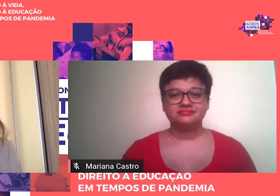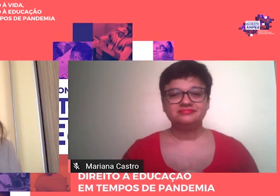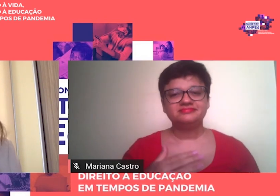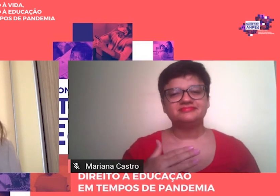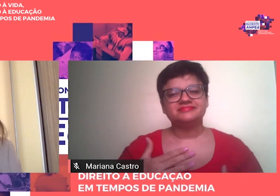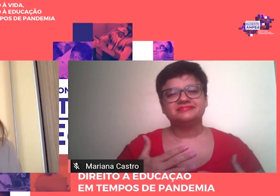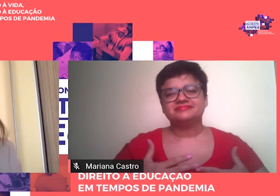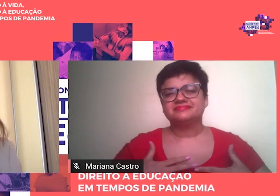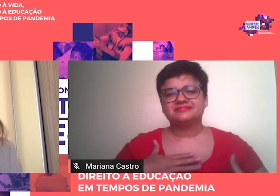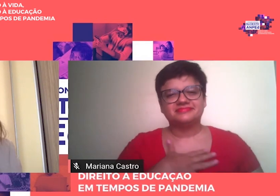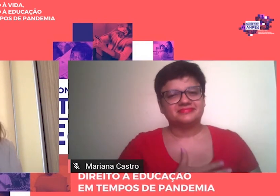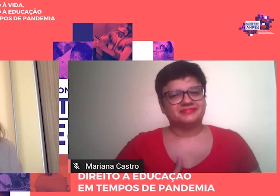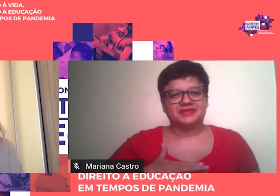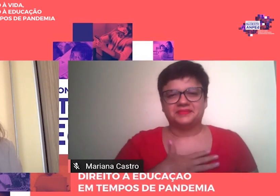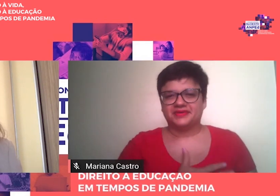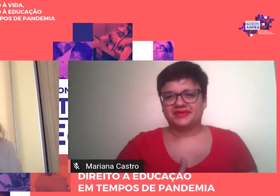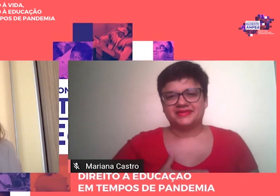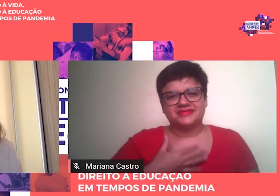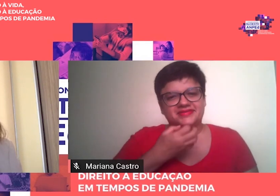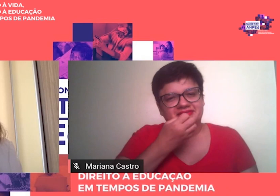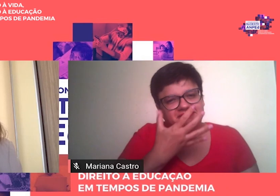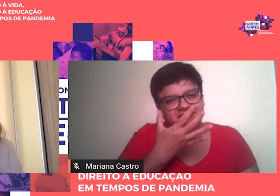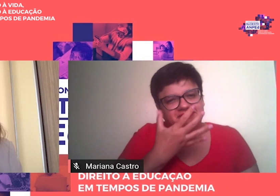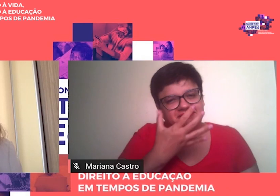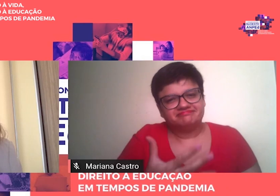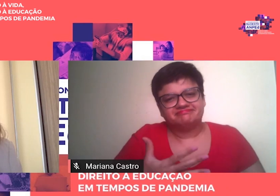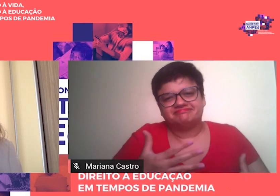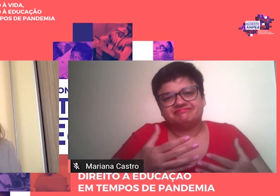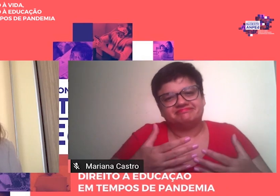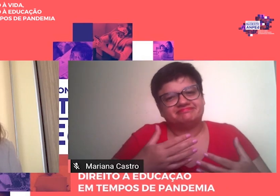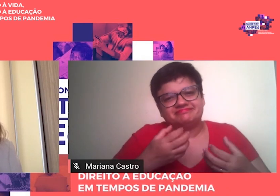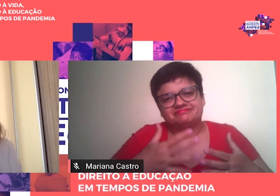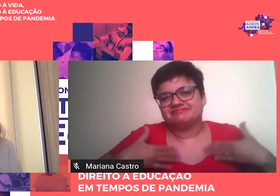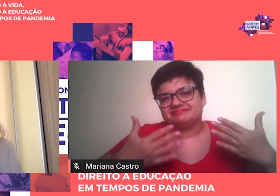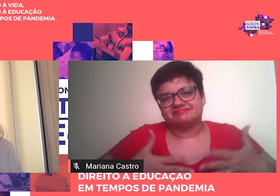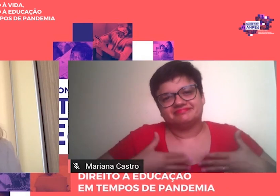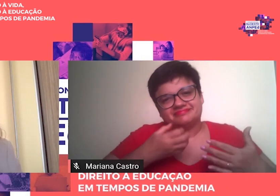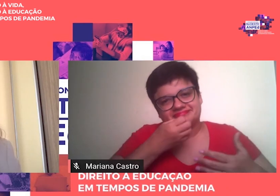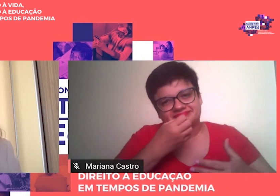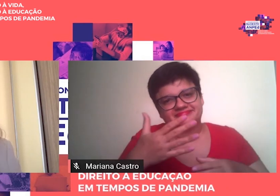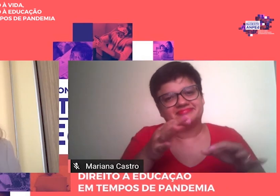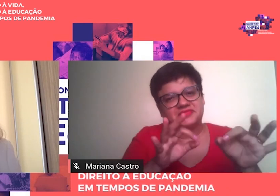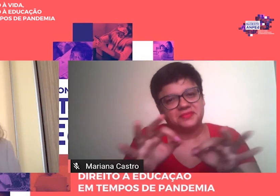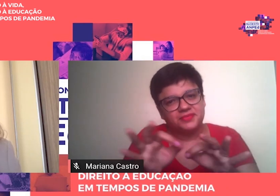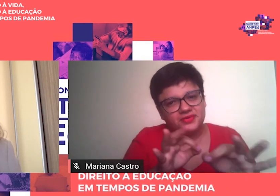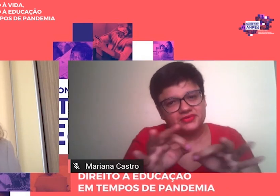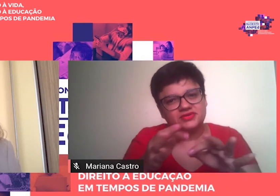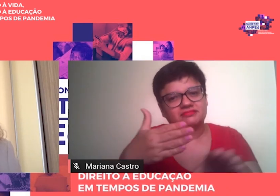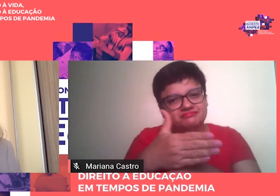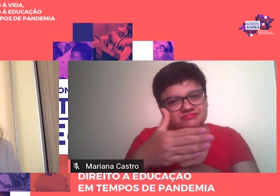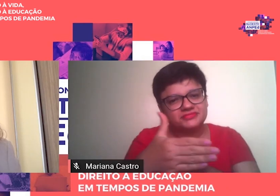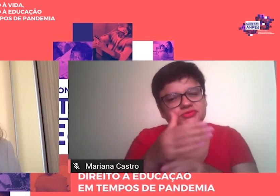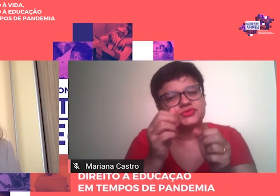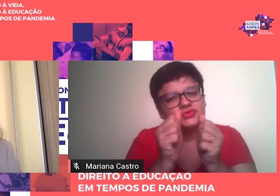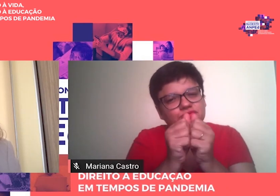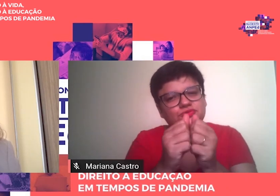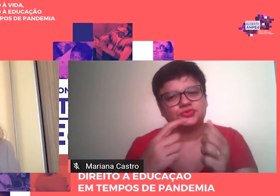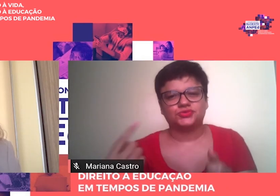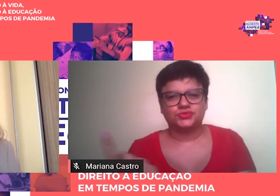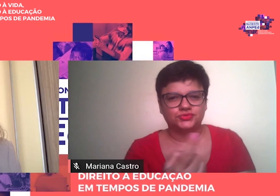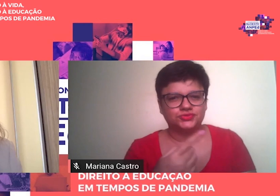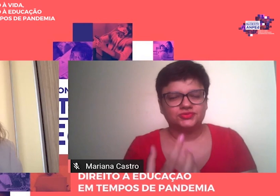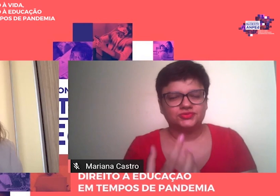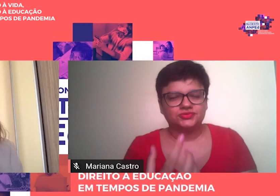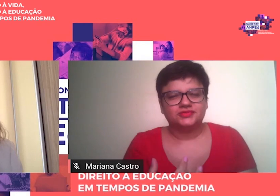imenso Estar aqui hoje Participando desse projeto Com vocês E sentimos que a gente Está